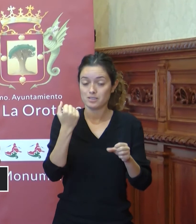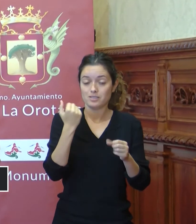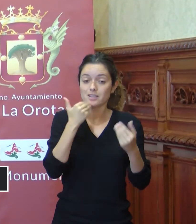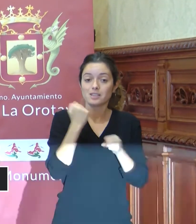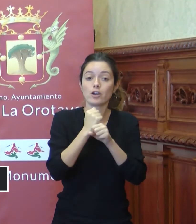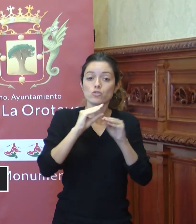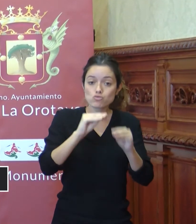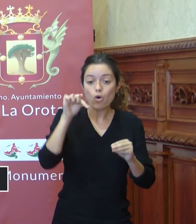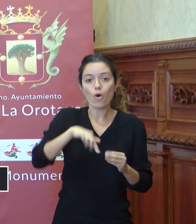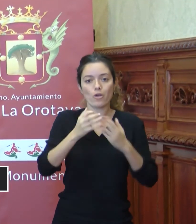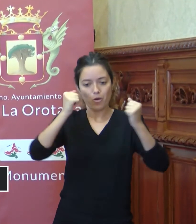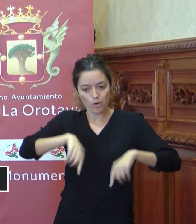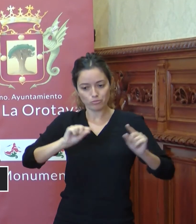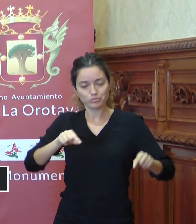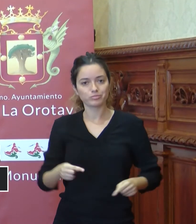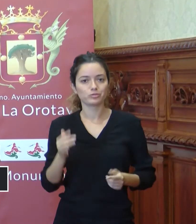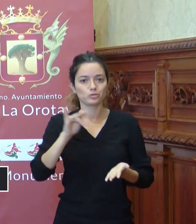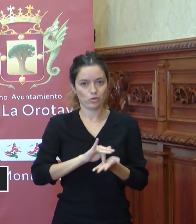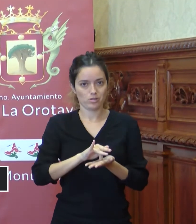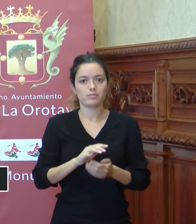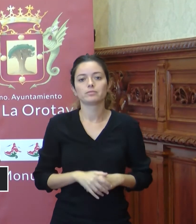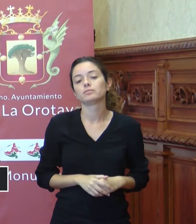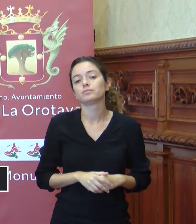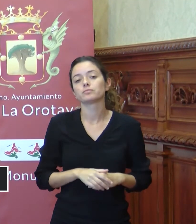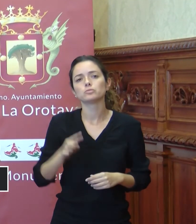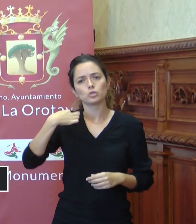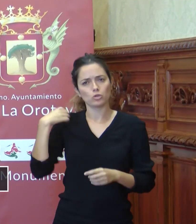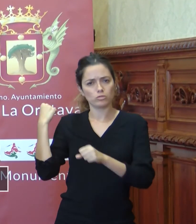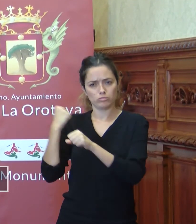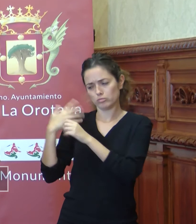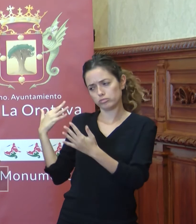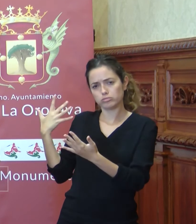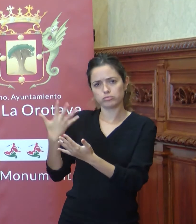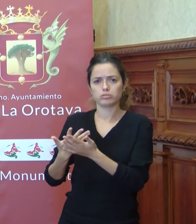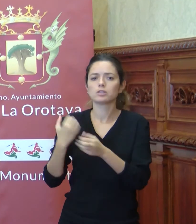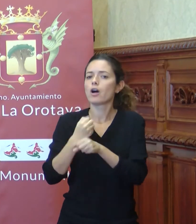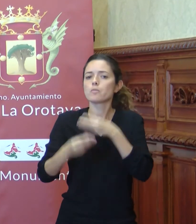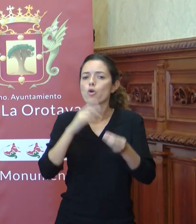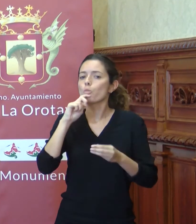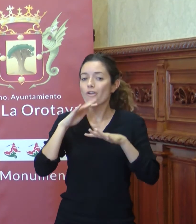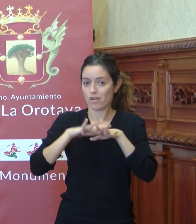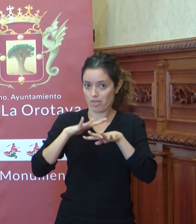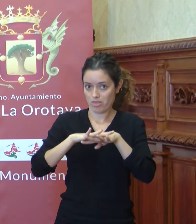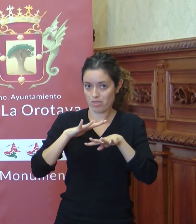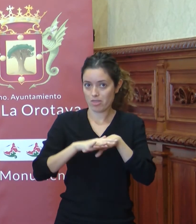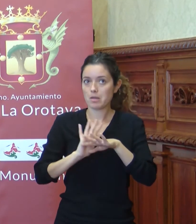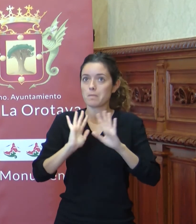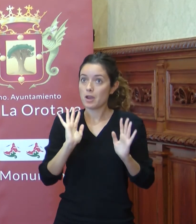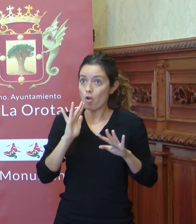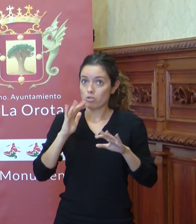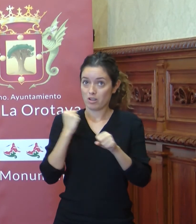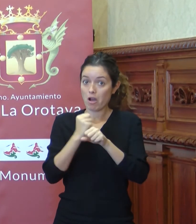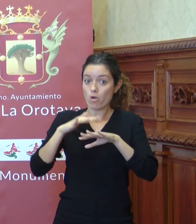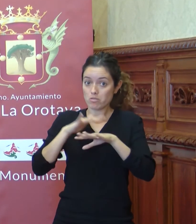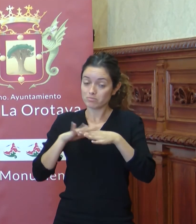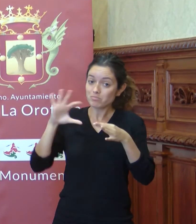En esta parte del norte trabajamos en red en muchas cosas desde hace muchos años, pero por la igualdad no lo habíamos hecho